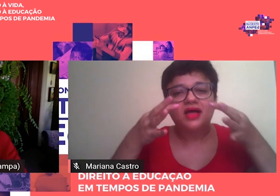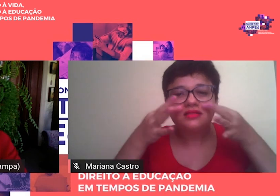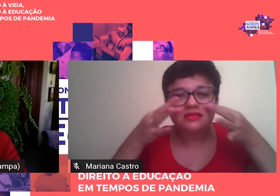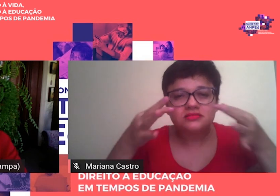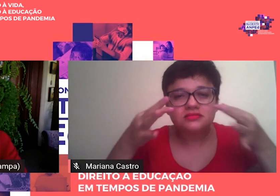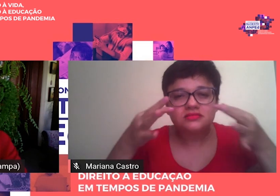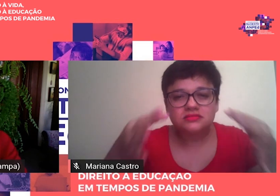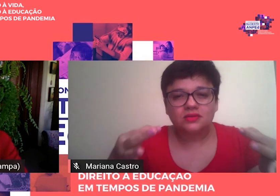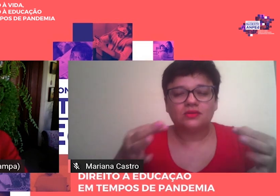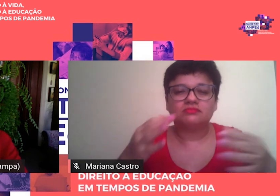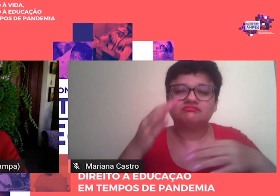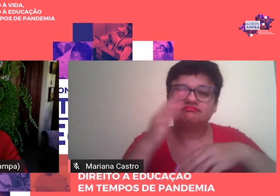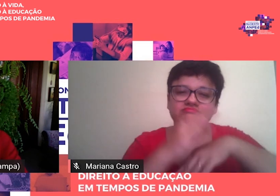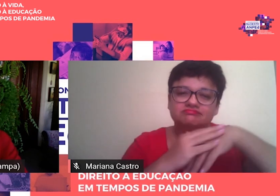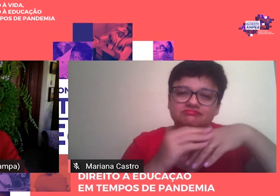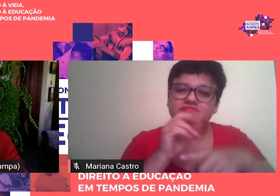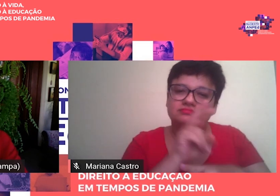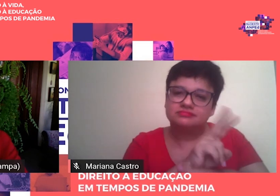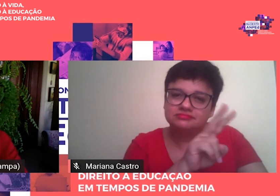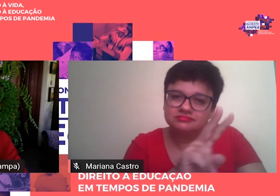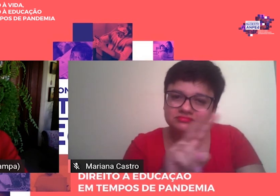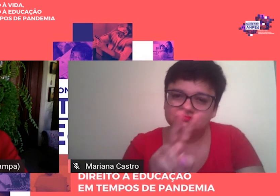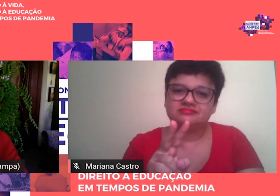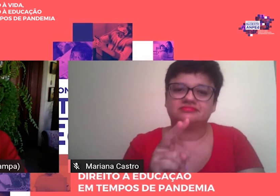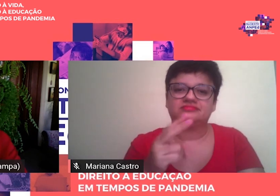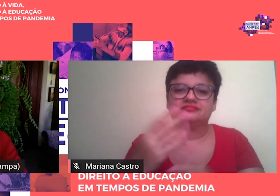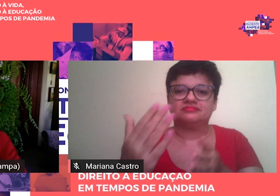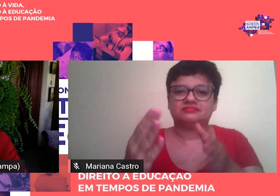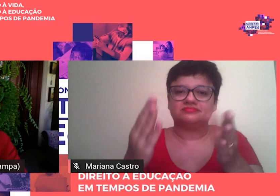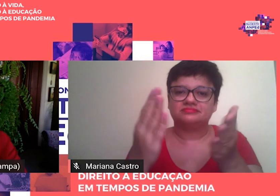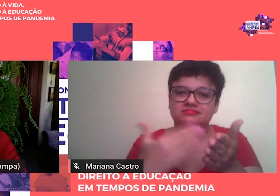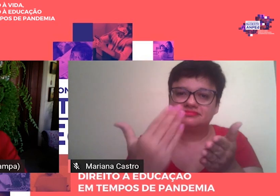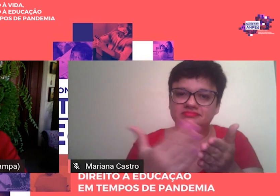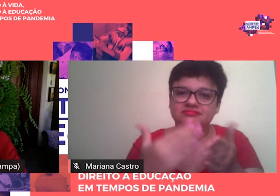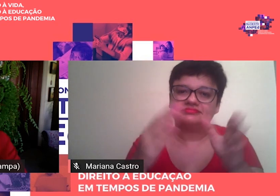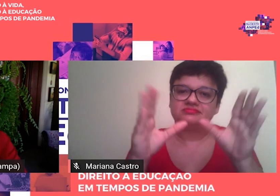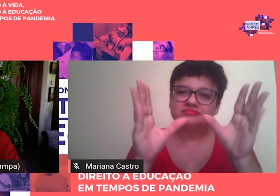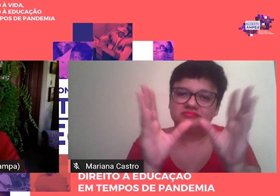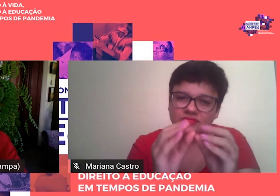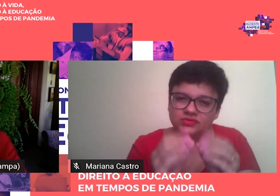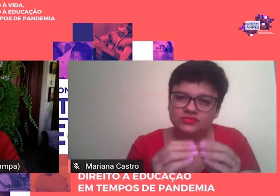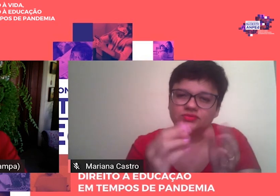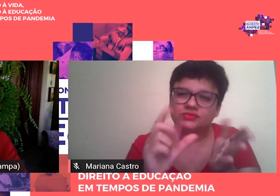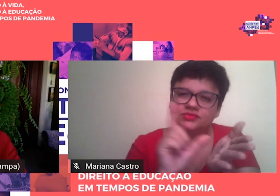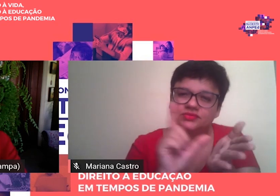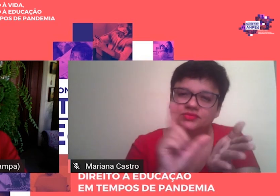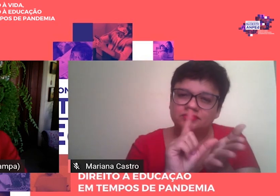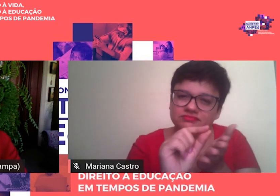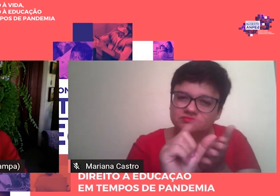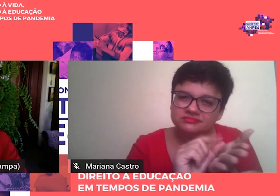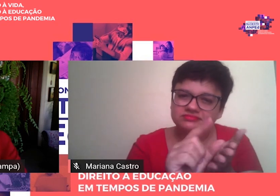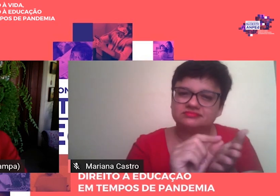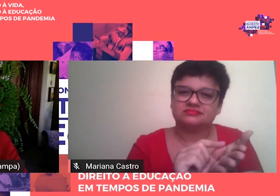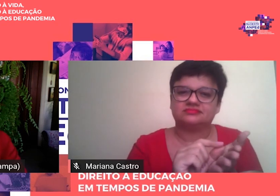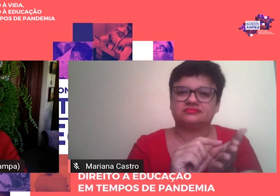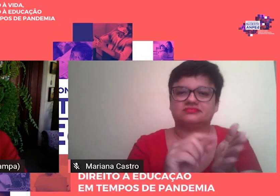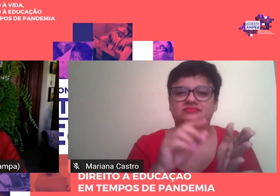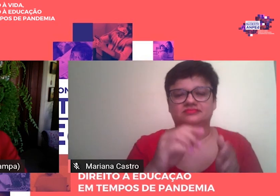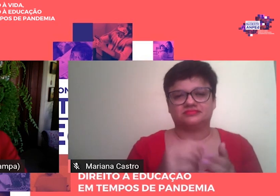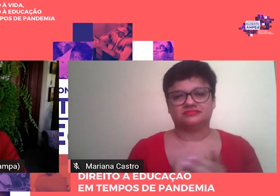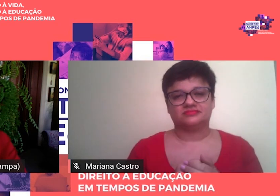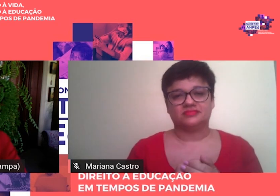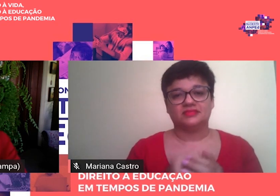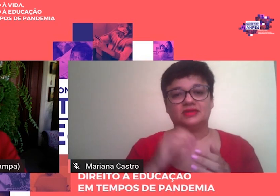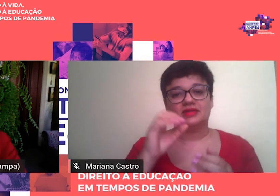toda dedicação possível, a editoria da resenhas educativas, né, Andréia Gouveia, ex